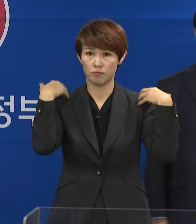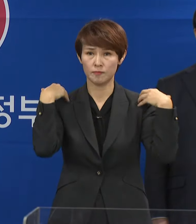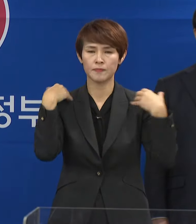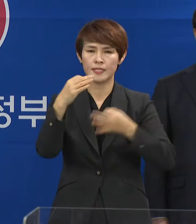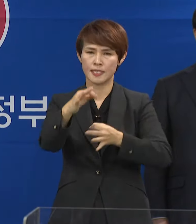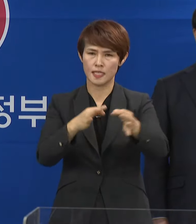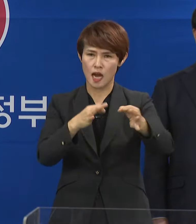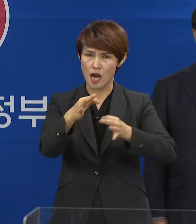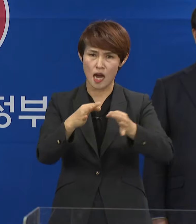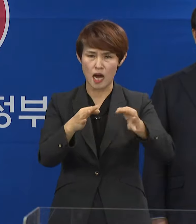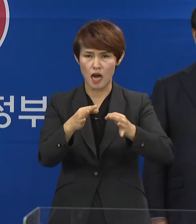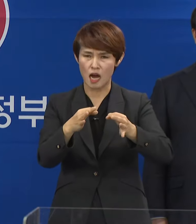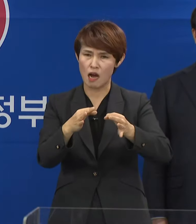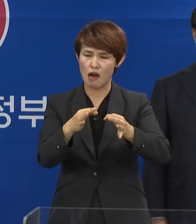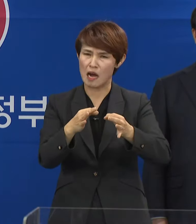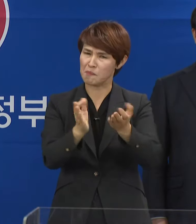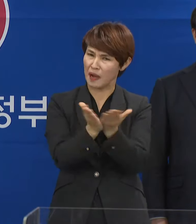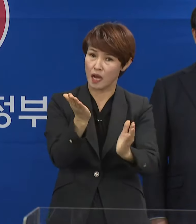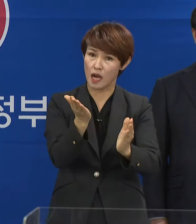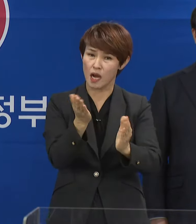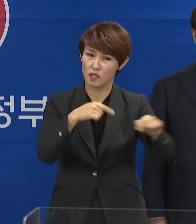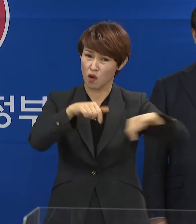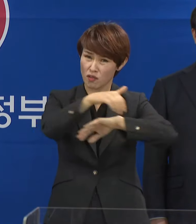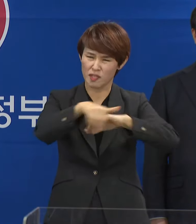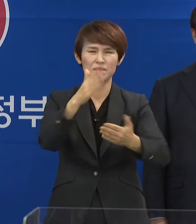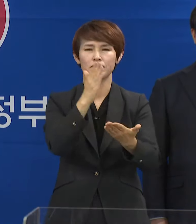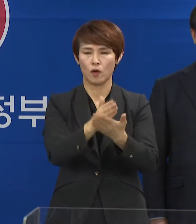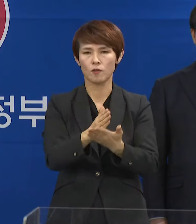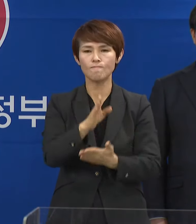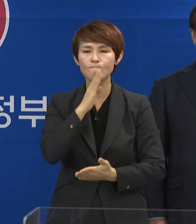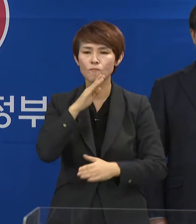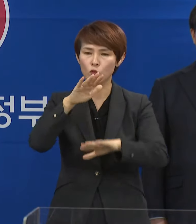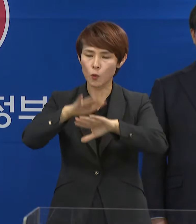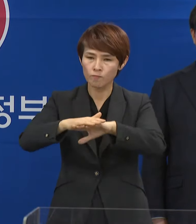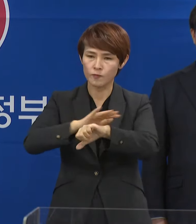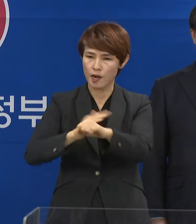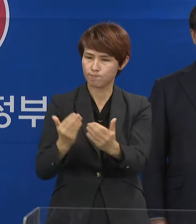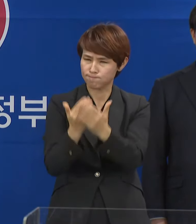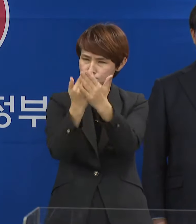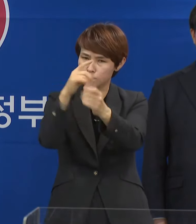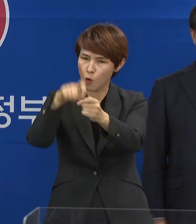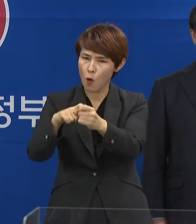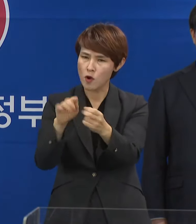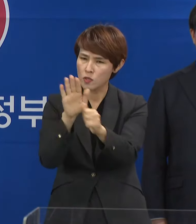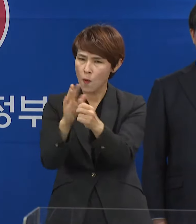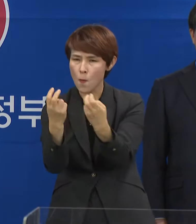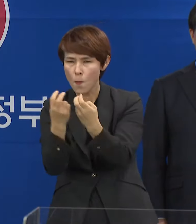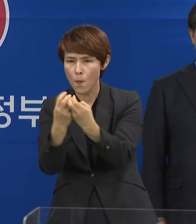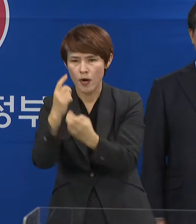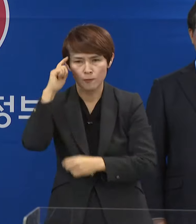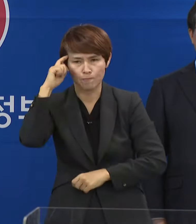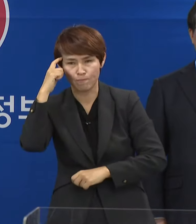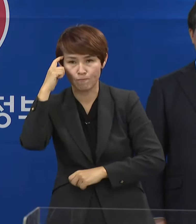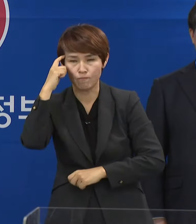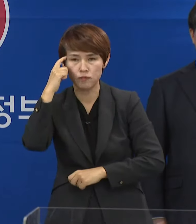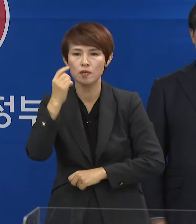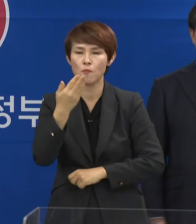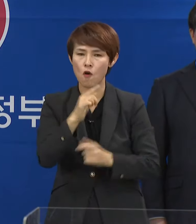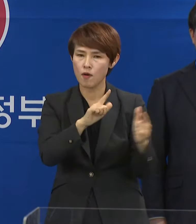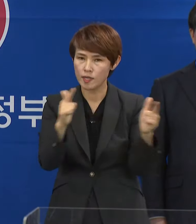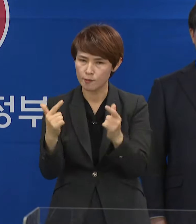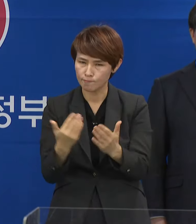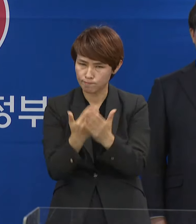시장을 왜곡하는 정책이 아니라 진정으로 농업을 살리는 다양한 지원 정책을 통해 식량